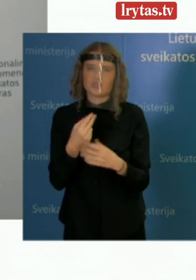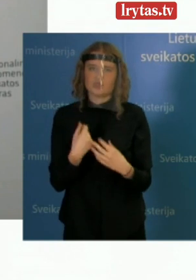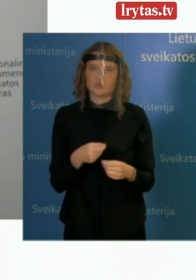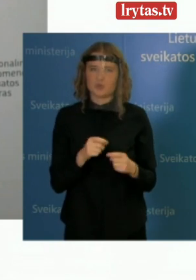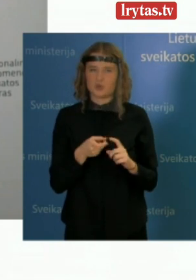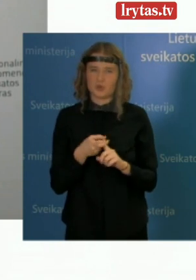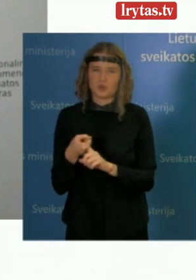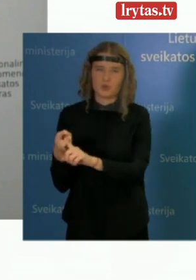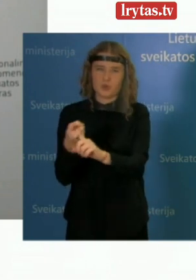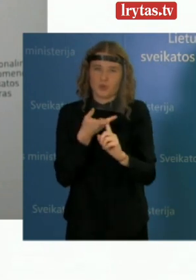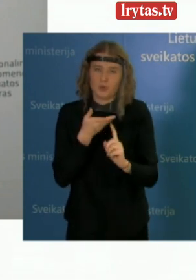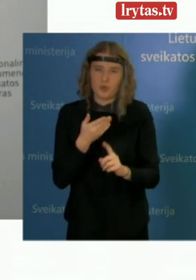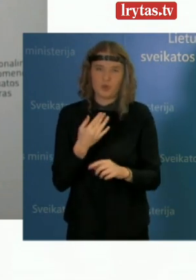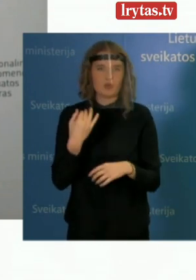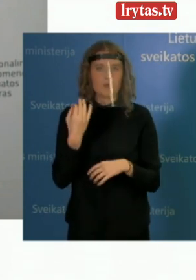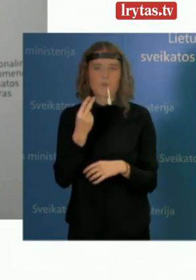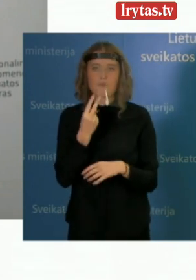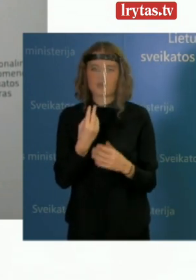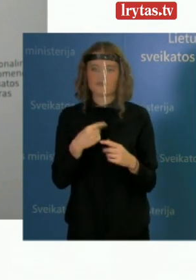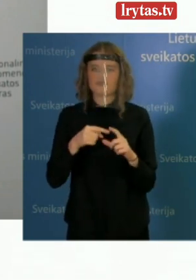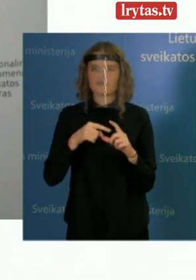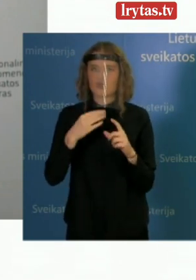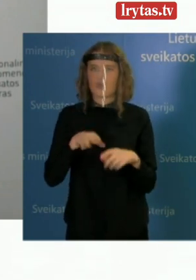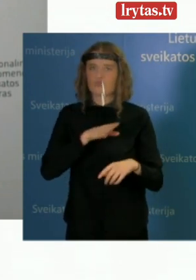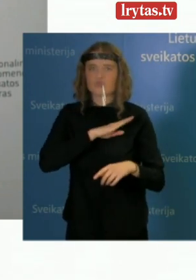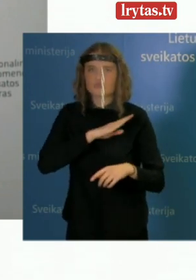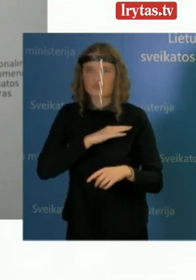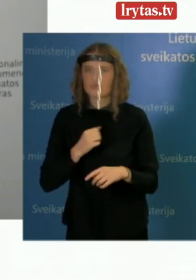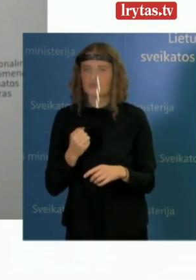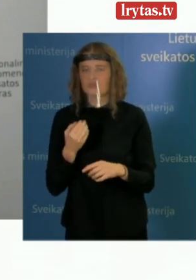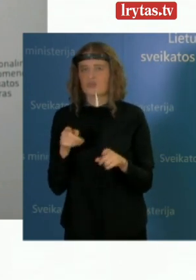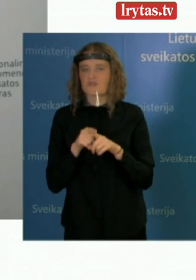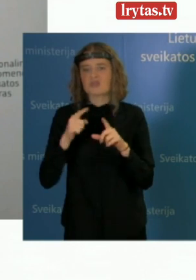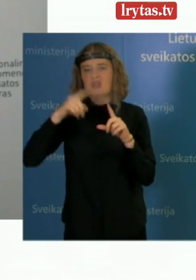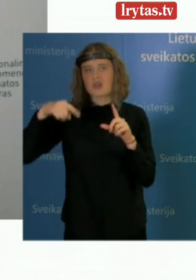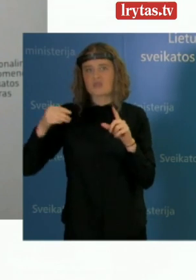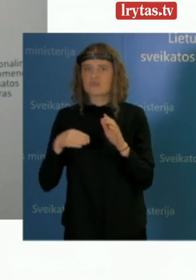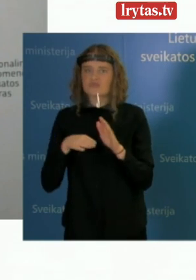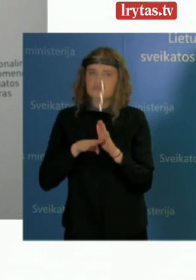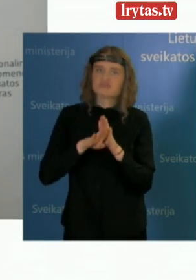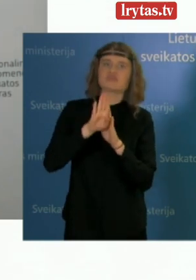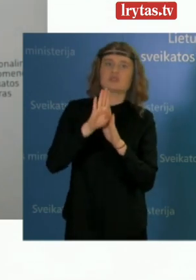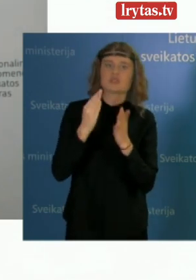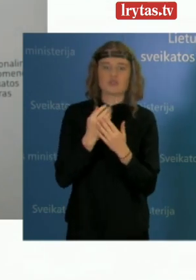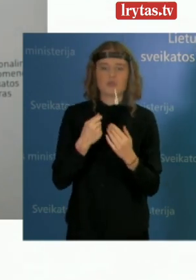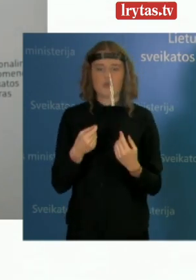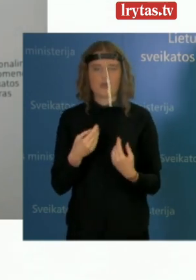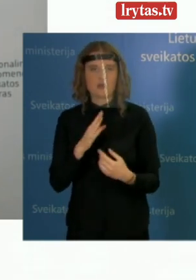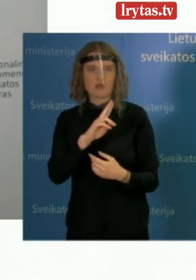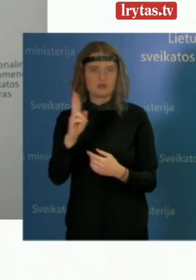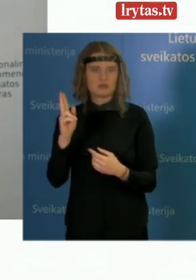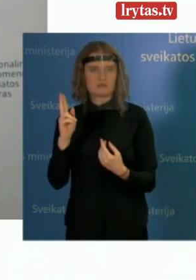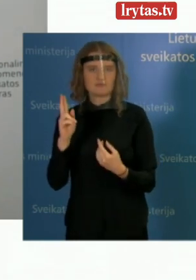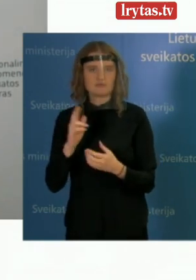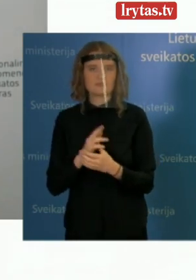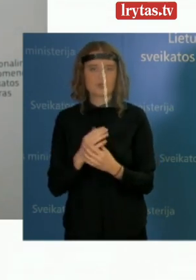ir ta, kai jau nekartą sakėme, matome labai aiškį mirčių statistikoje, tai tikrai didelė dalis asmenų, kurie